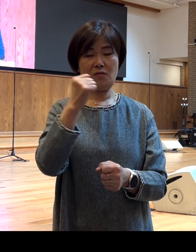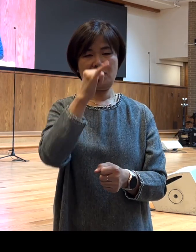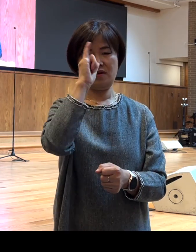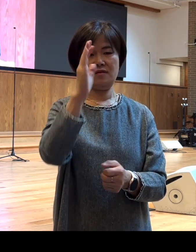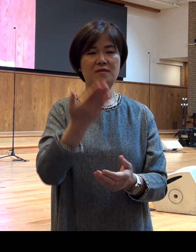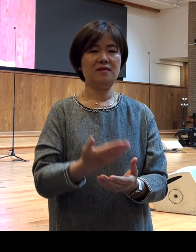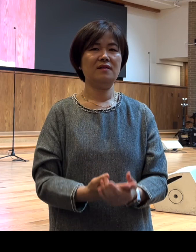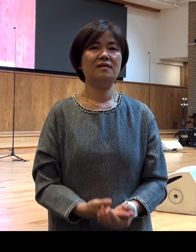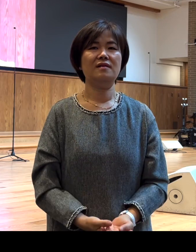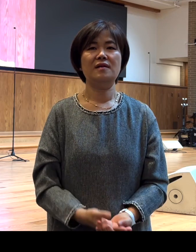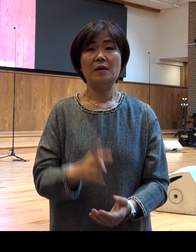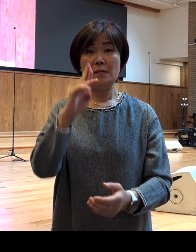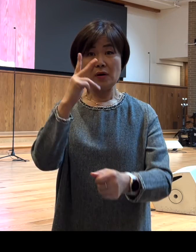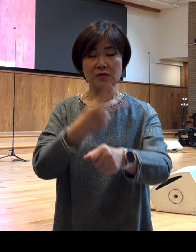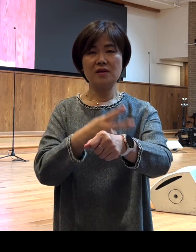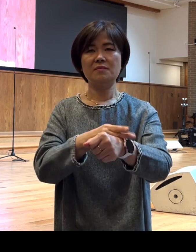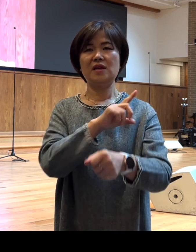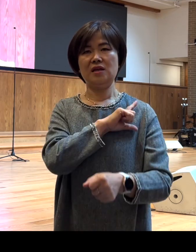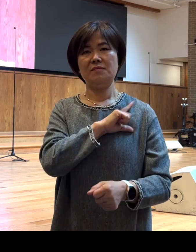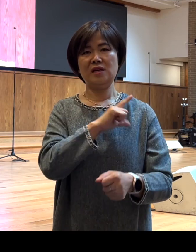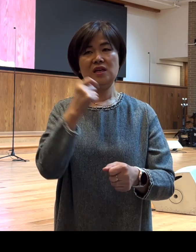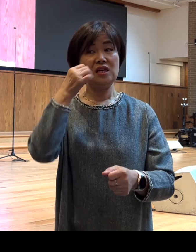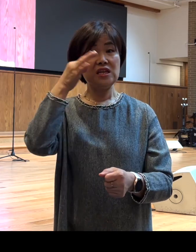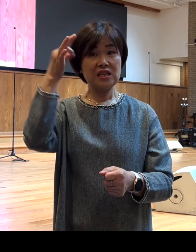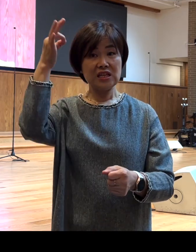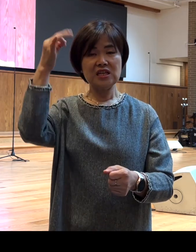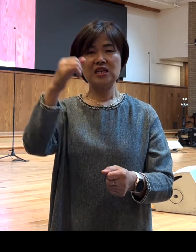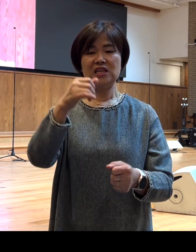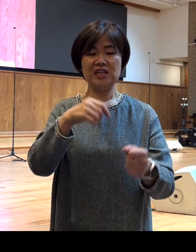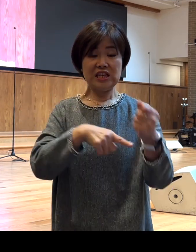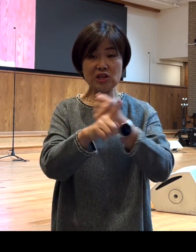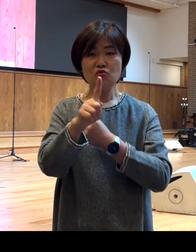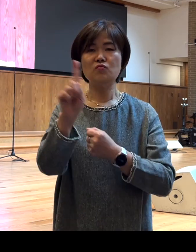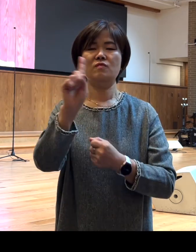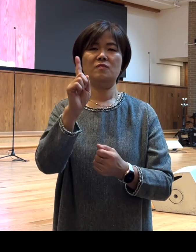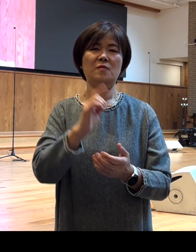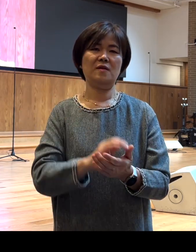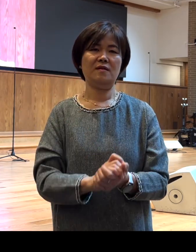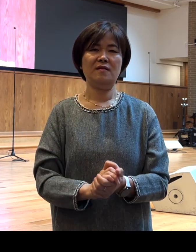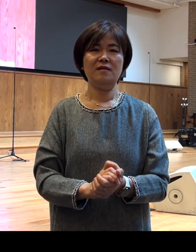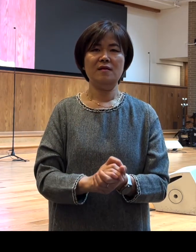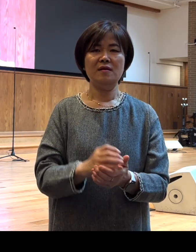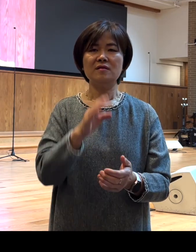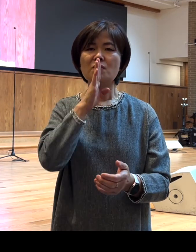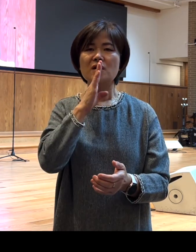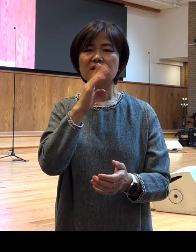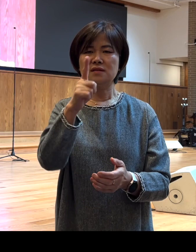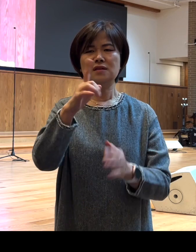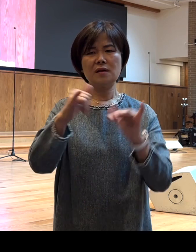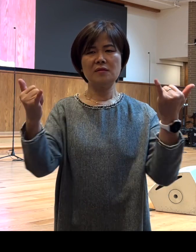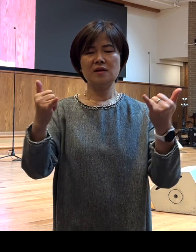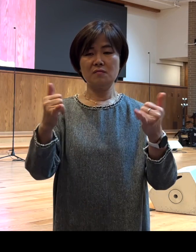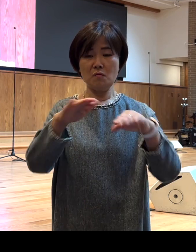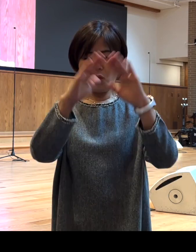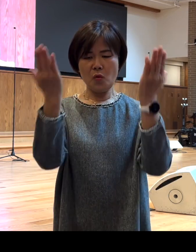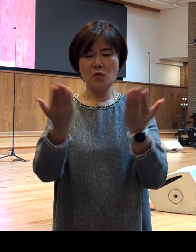그럼 바울의 이름이 인기가 있는 이유는 아마 그가 영향력 있는 복음사역을 감당한